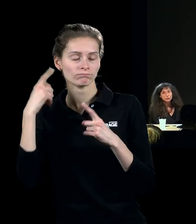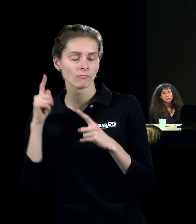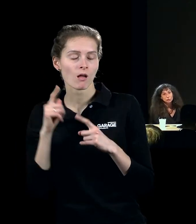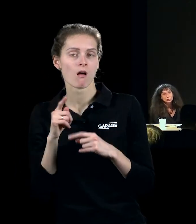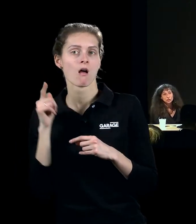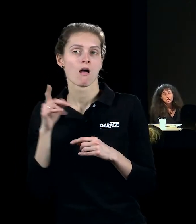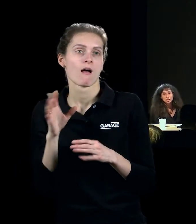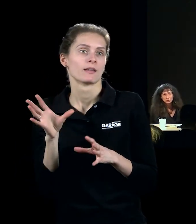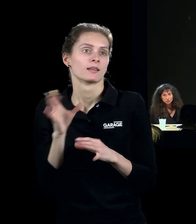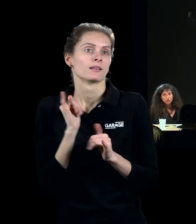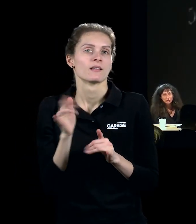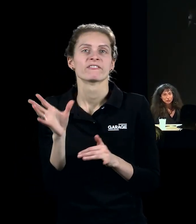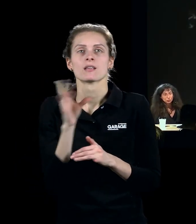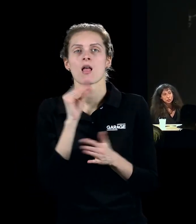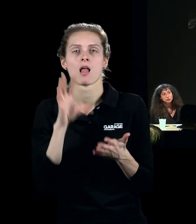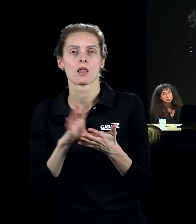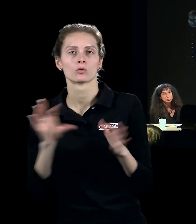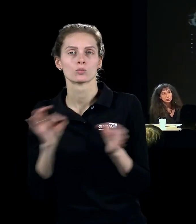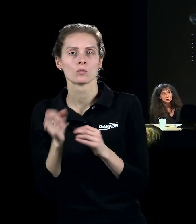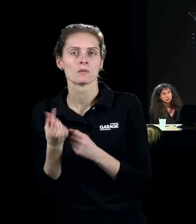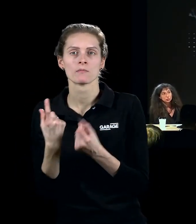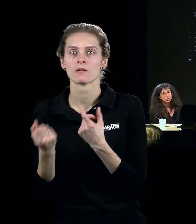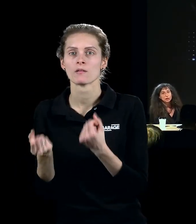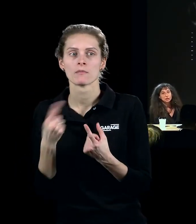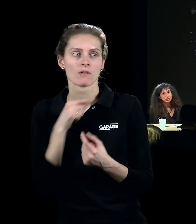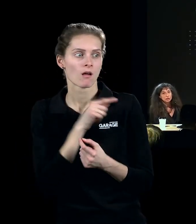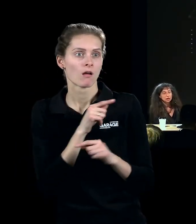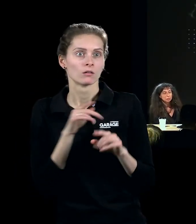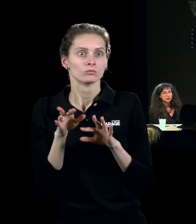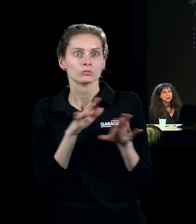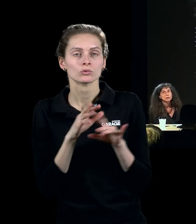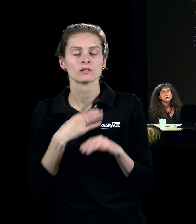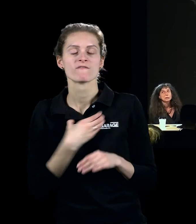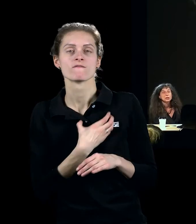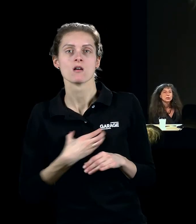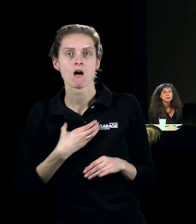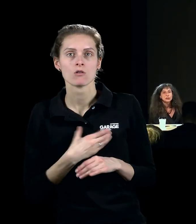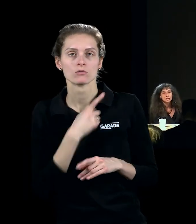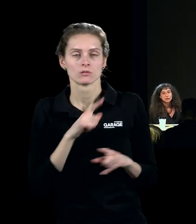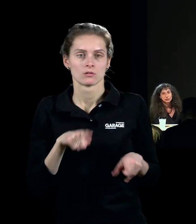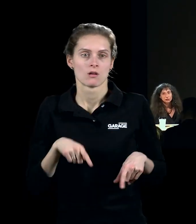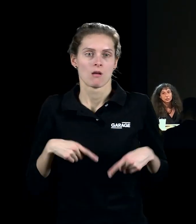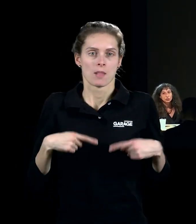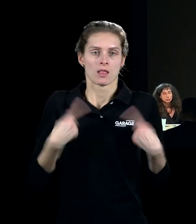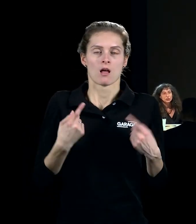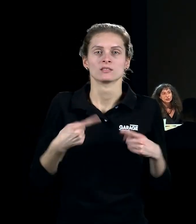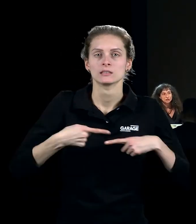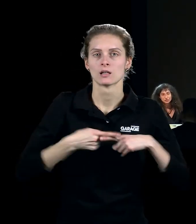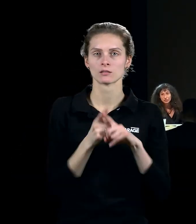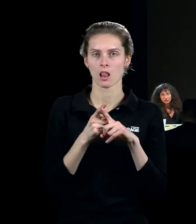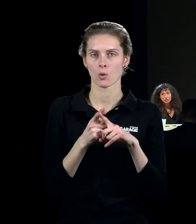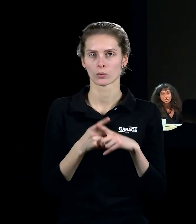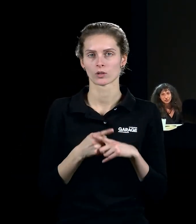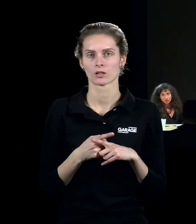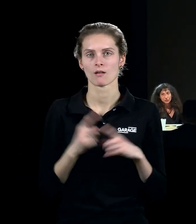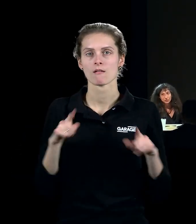для всей электронной музыки, тогда появляющаяся, тоже, наверное, был важен этот сюжет от как бы некой реабилитации технологий, реабилитации